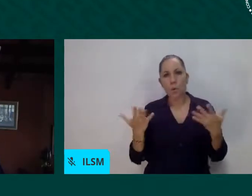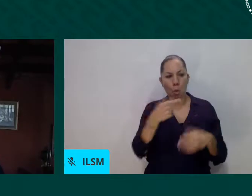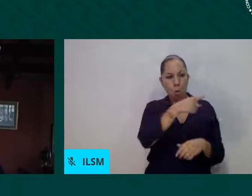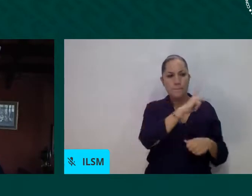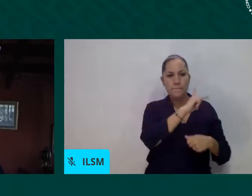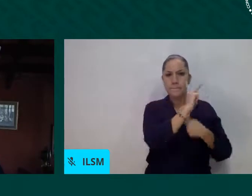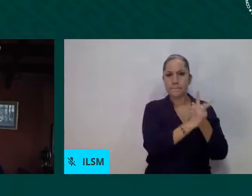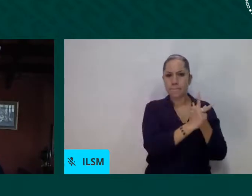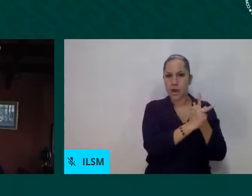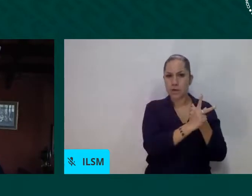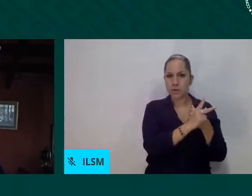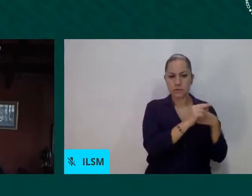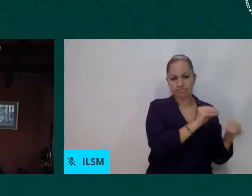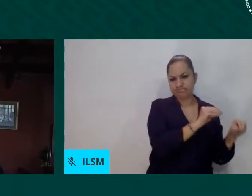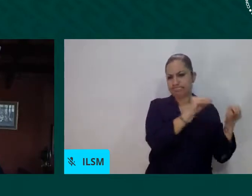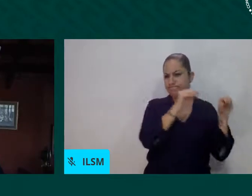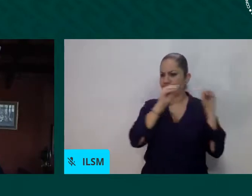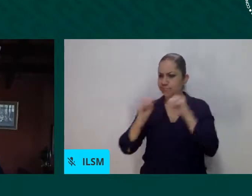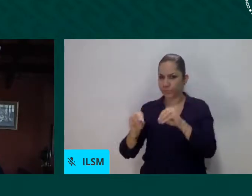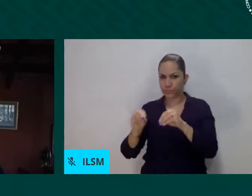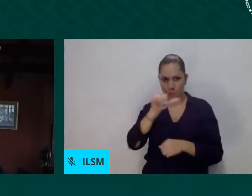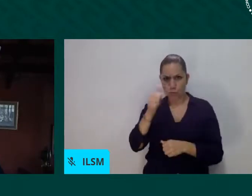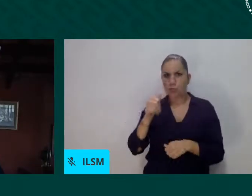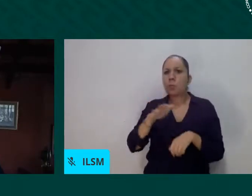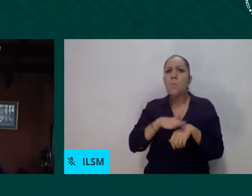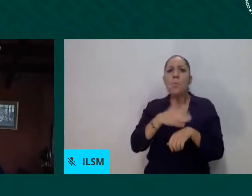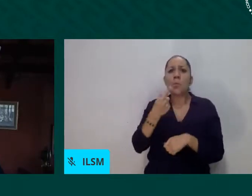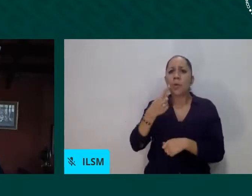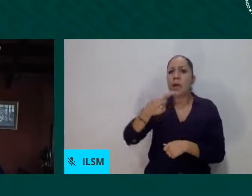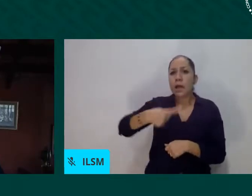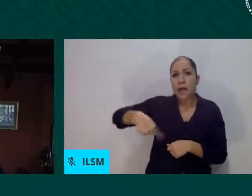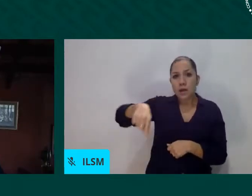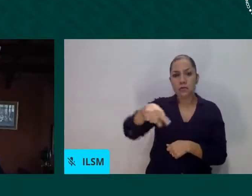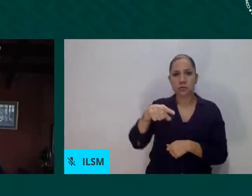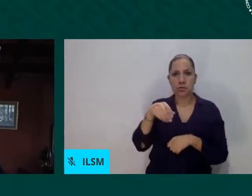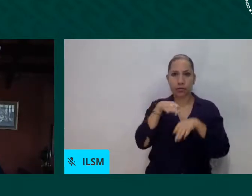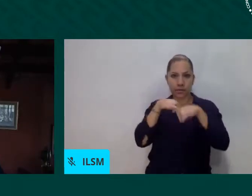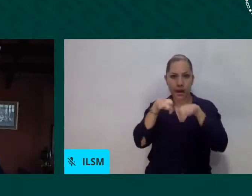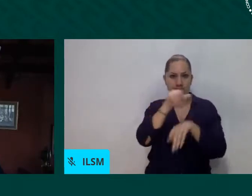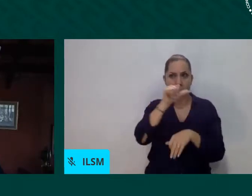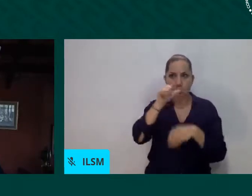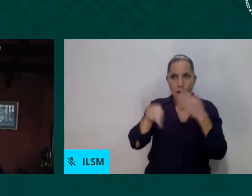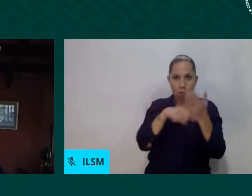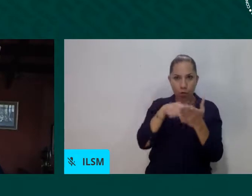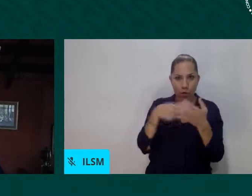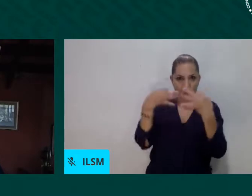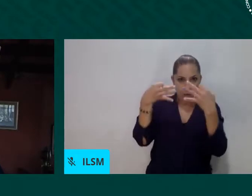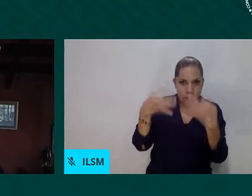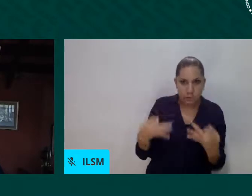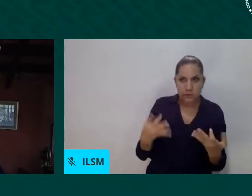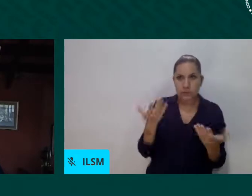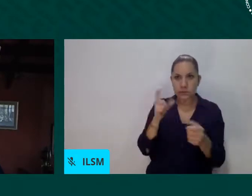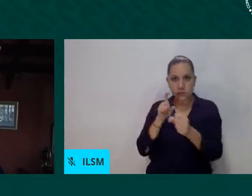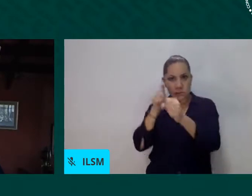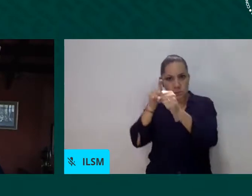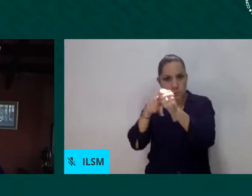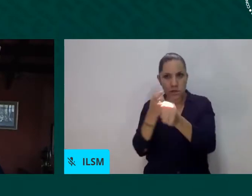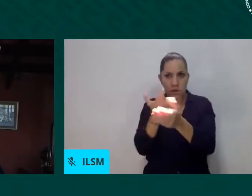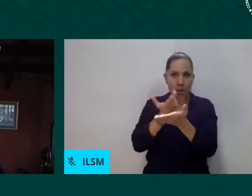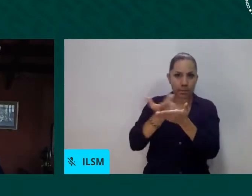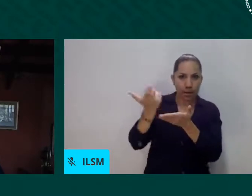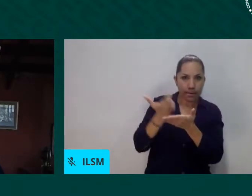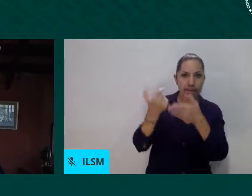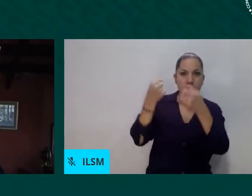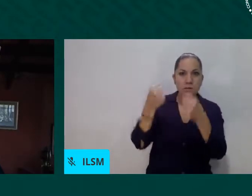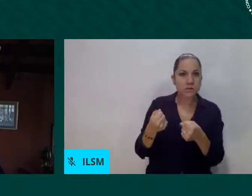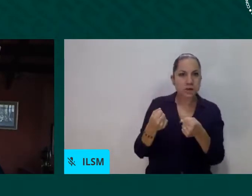no formales, por lo tanto tienen un problema de economía no formal, y carecen de protección social, y